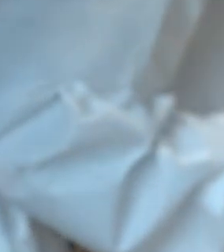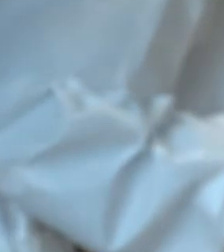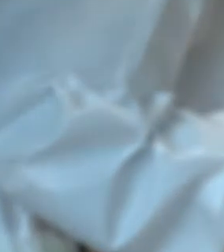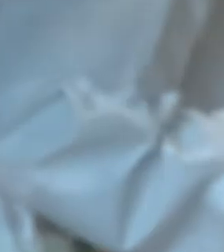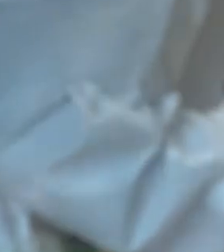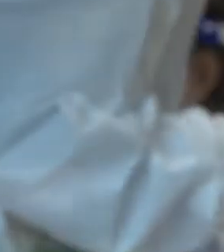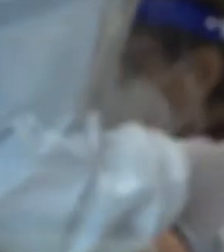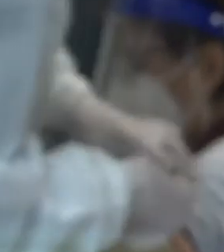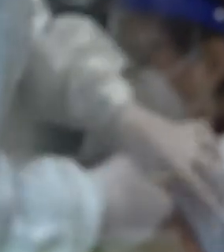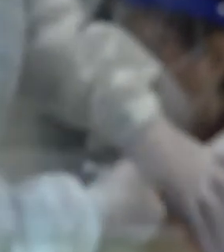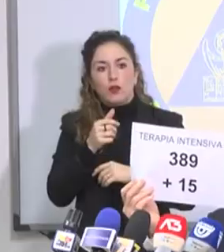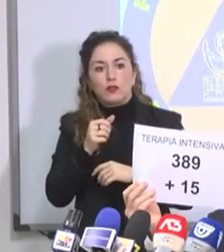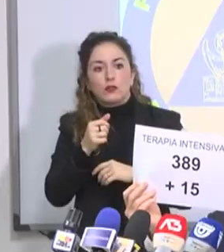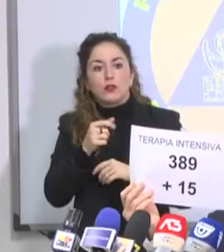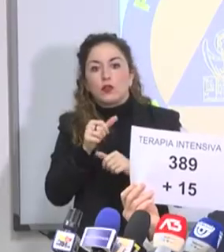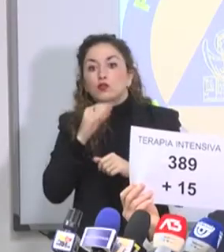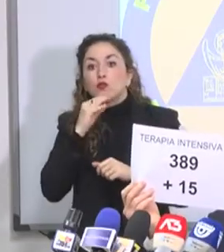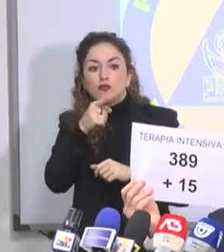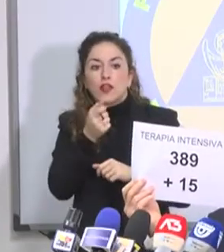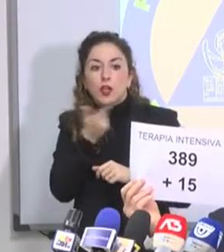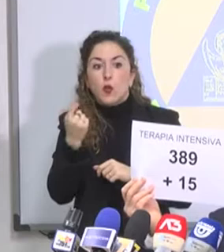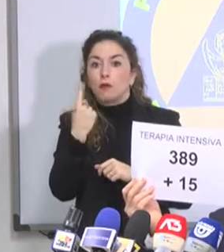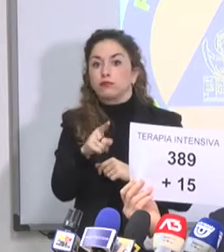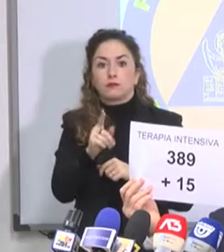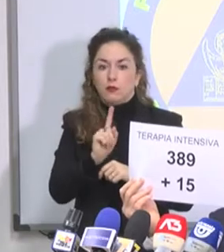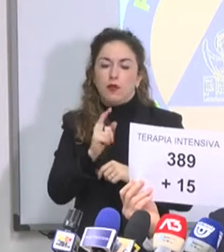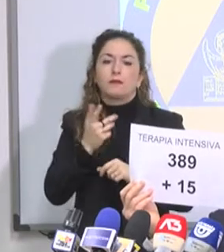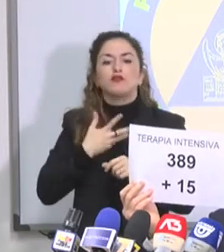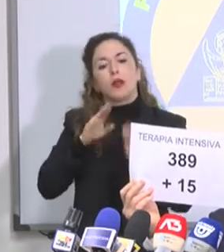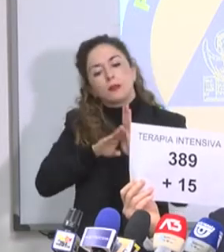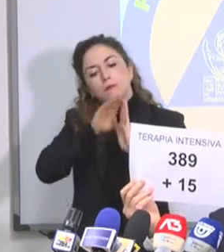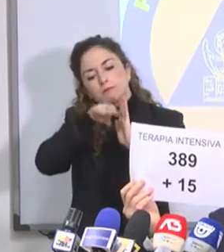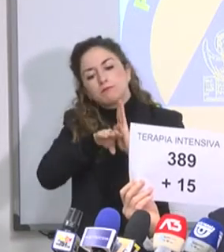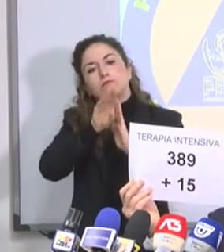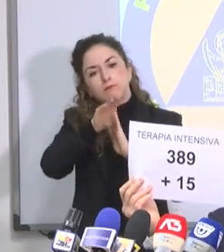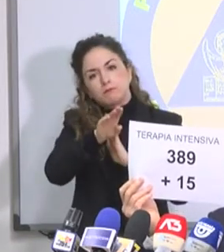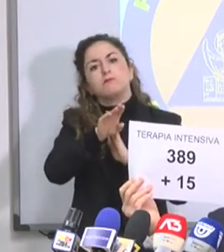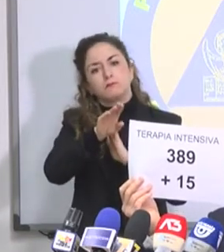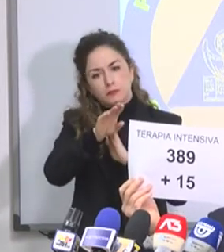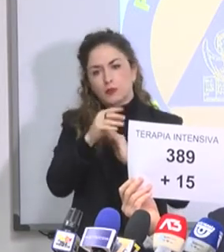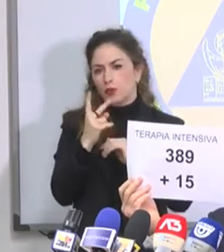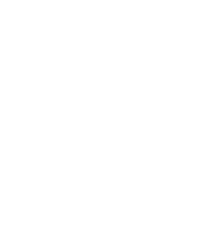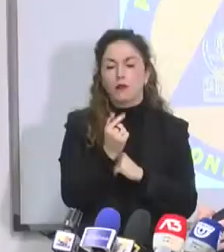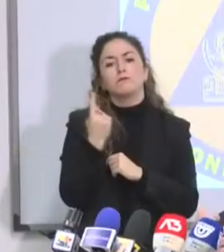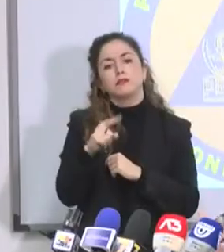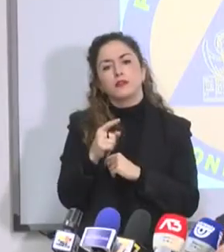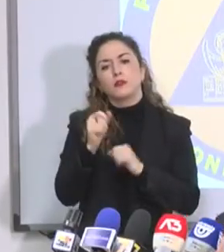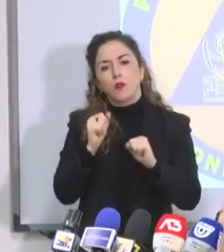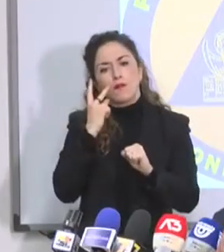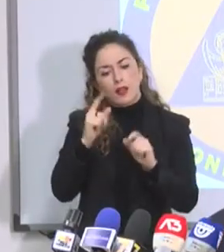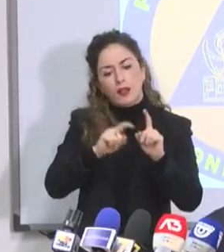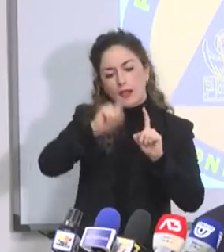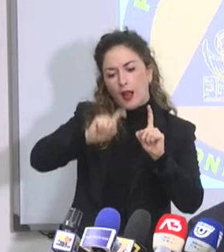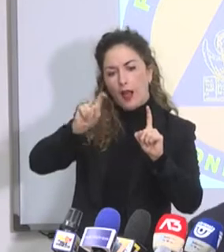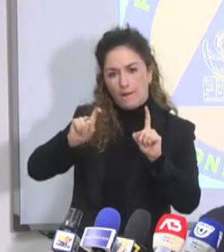ha parlato di qualche segnale positivo. È pur vero che c'è un trend, lo stiamo vedendo anche nelle curve da due o tre giorni. Stanno